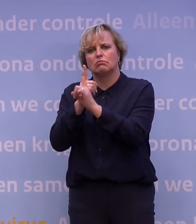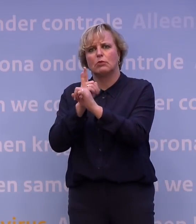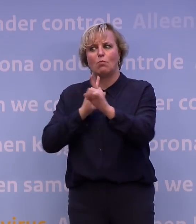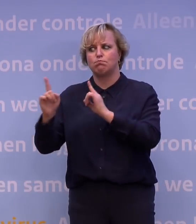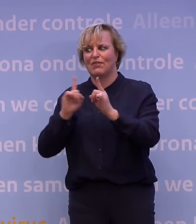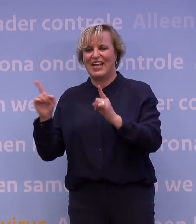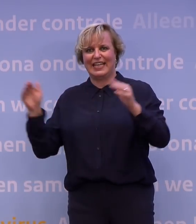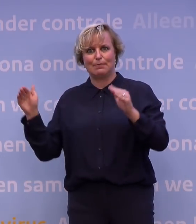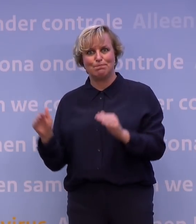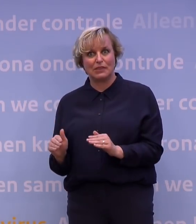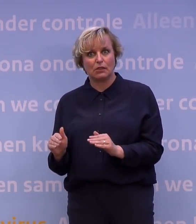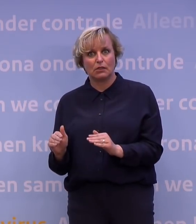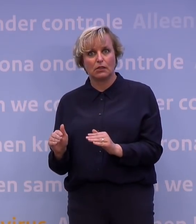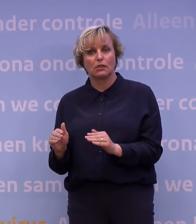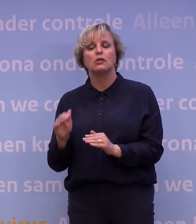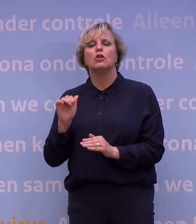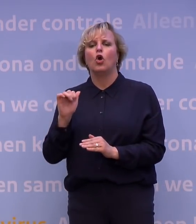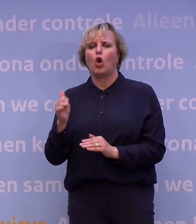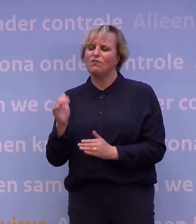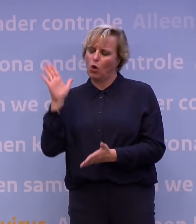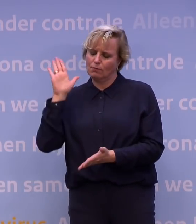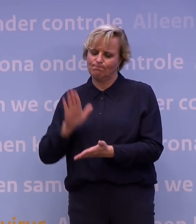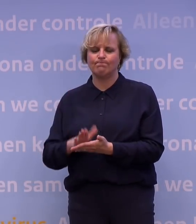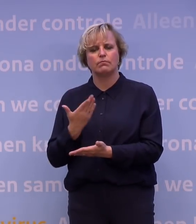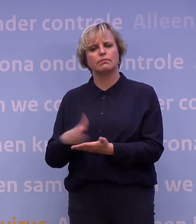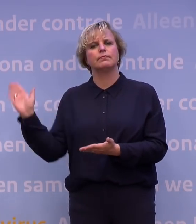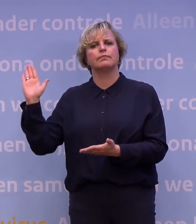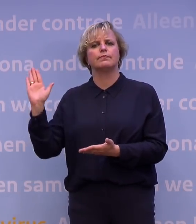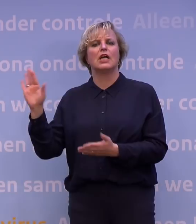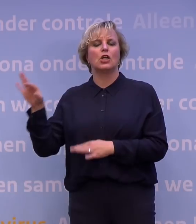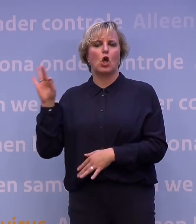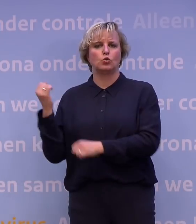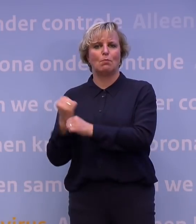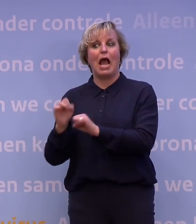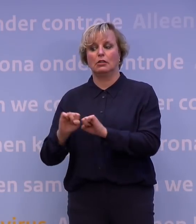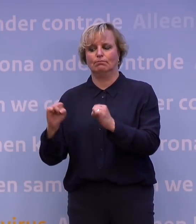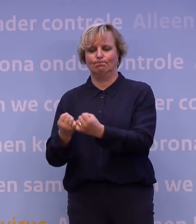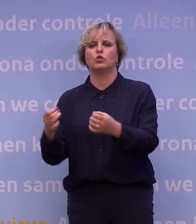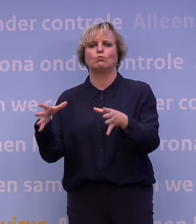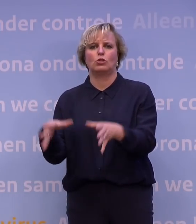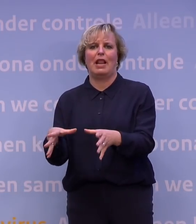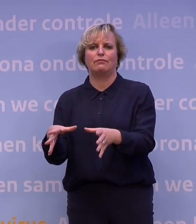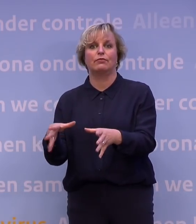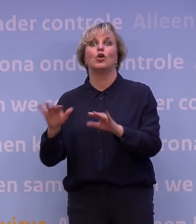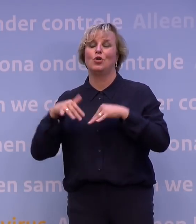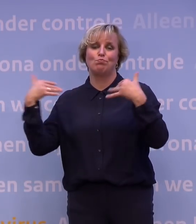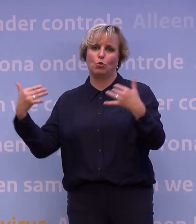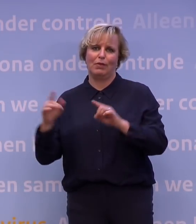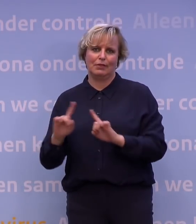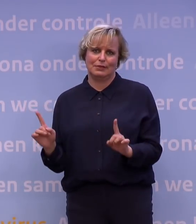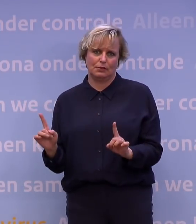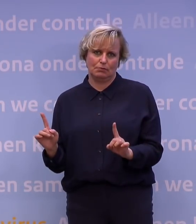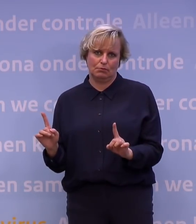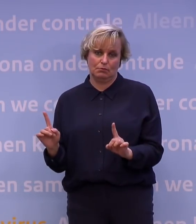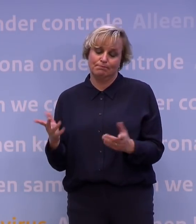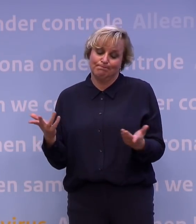beperken. Dan hebben we gezegd, laten we dan de klap doen of de keuze maken op dat publiek. En dat is dus helaas ook, ja, voor